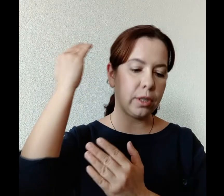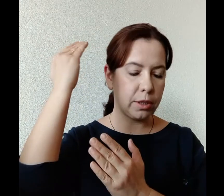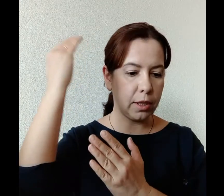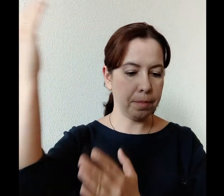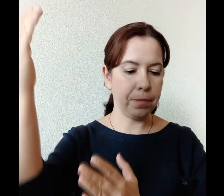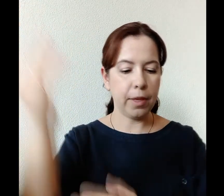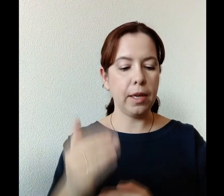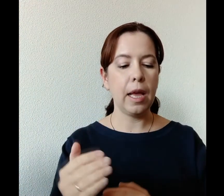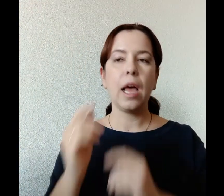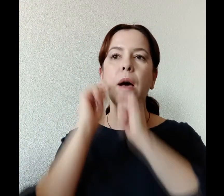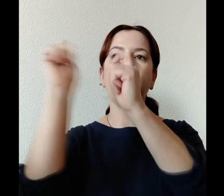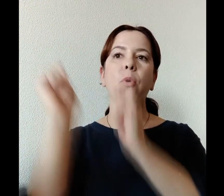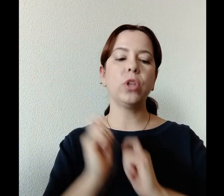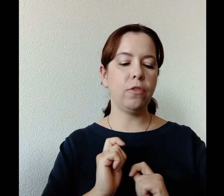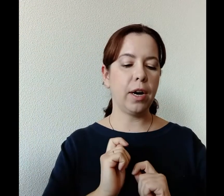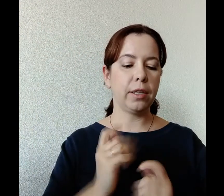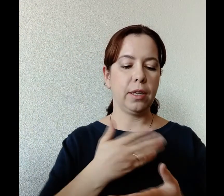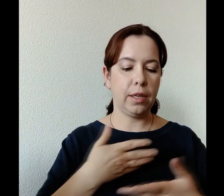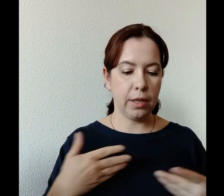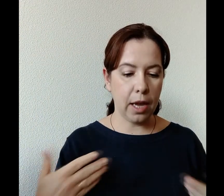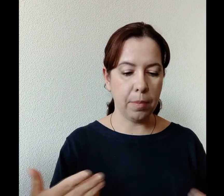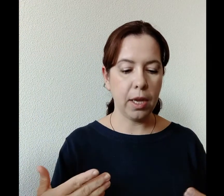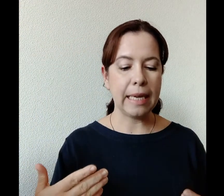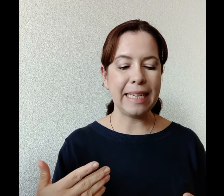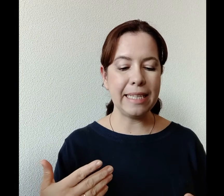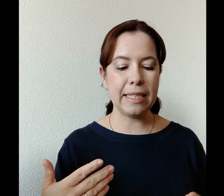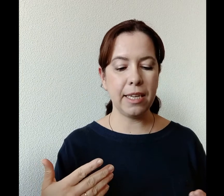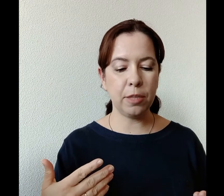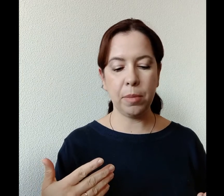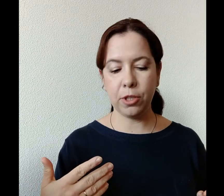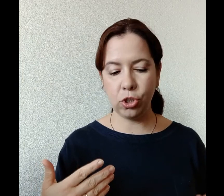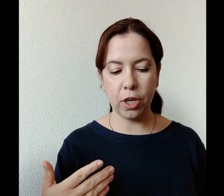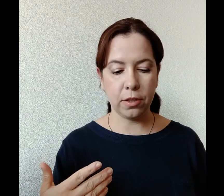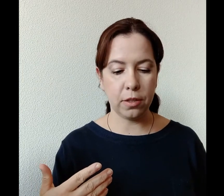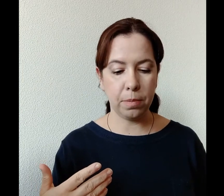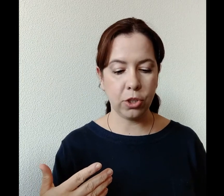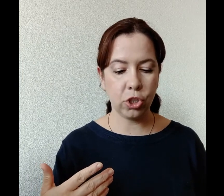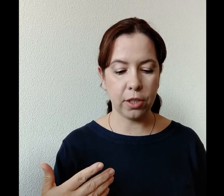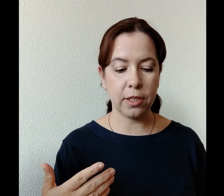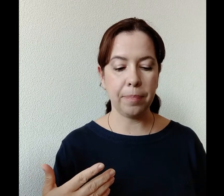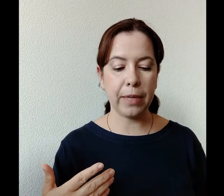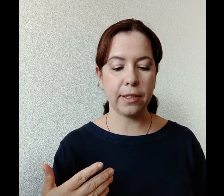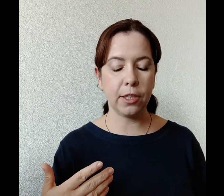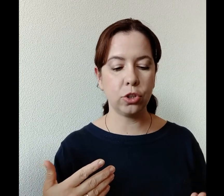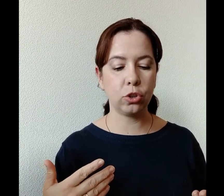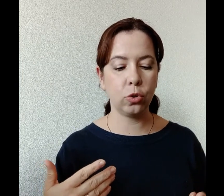Христа. «Подавай нам истии тебе причащайтесь». Это значит, что